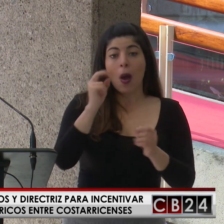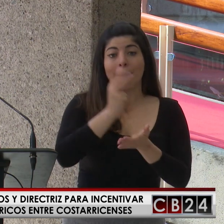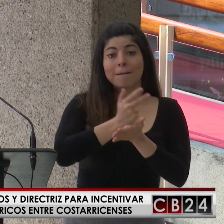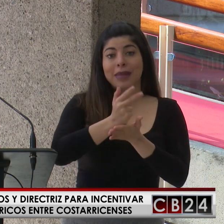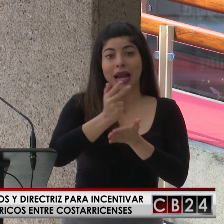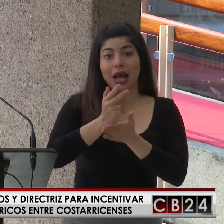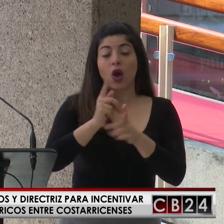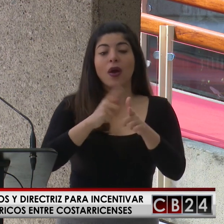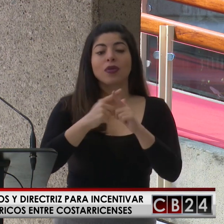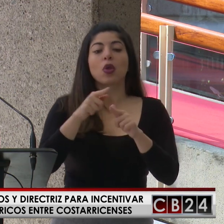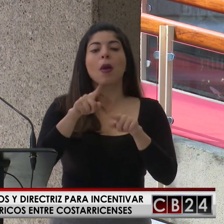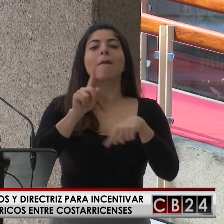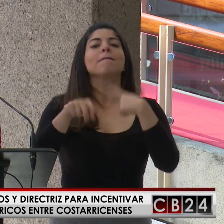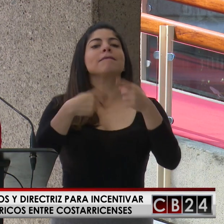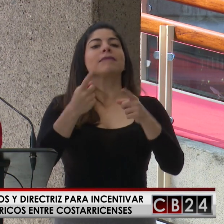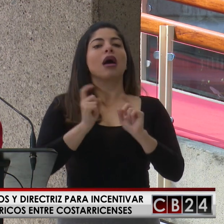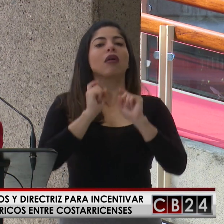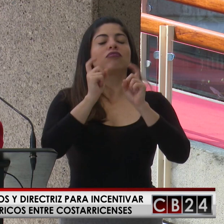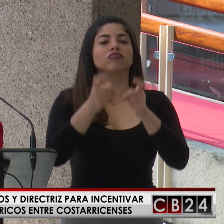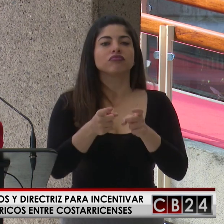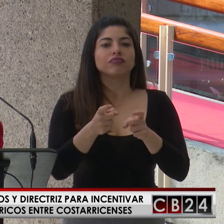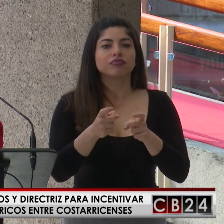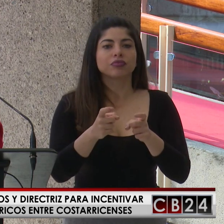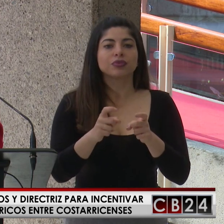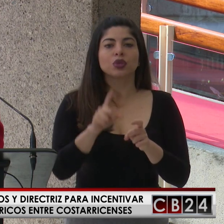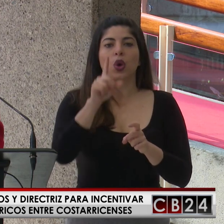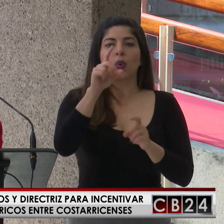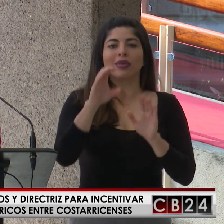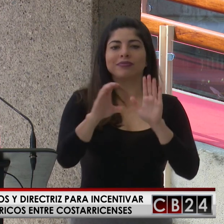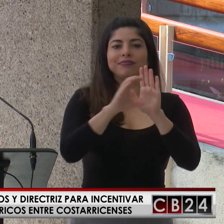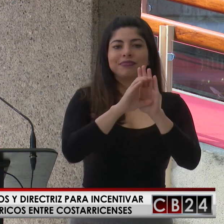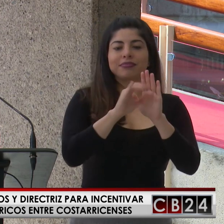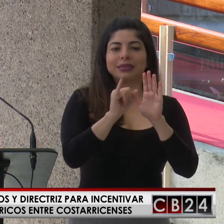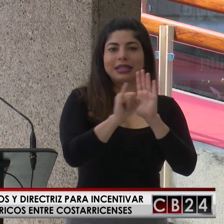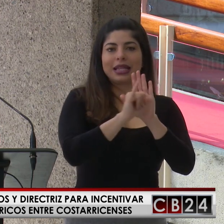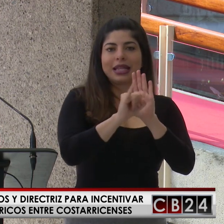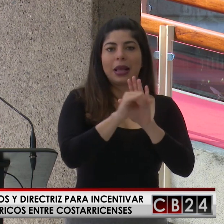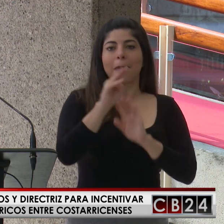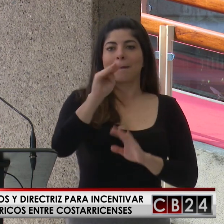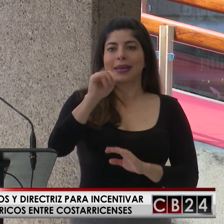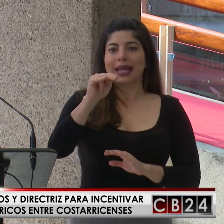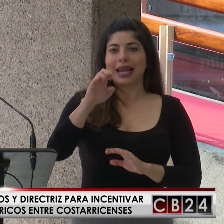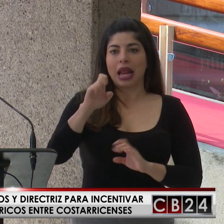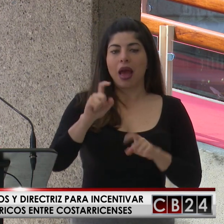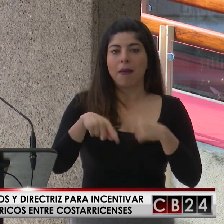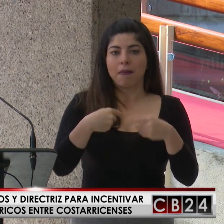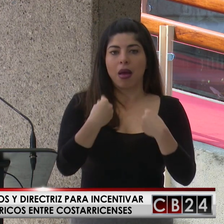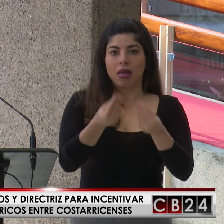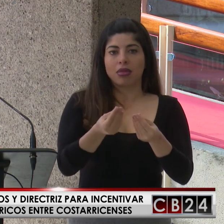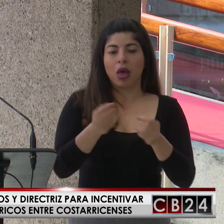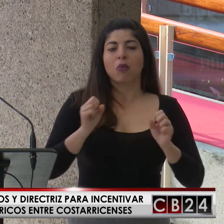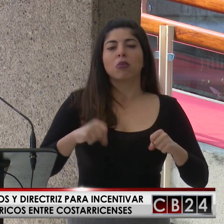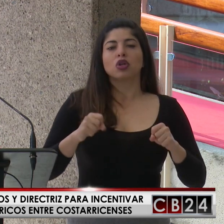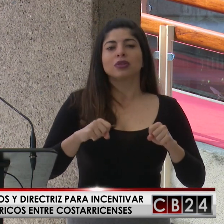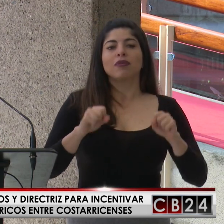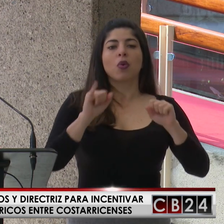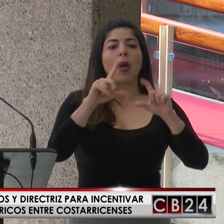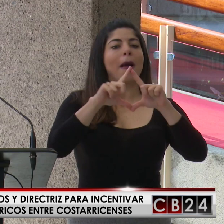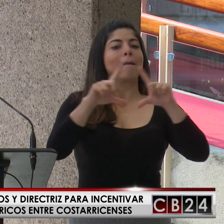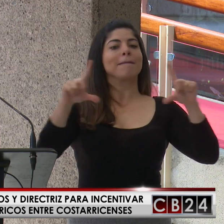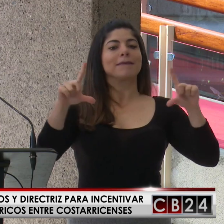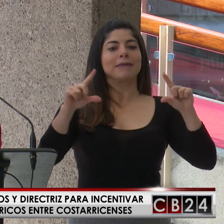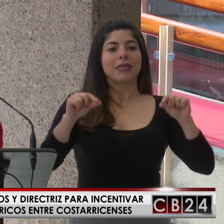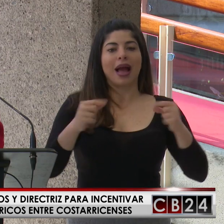parqueos, se les dotará de un distintivo emitido por MINAE, que muy posiblemente será una placa